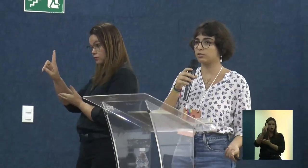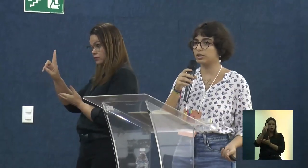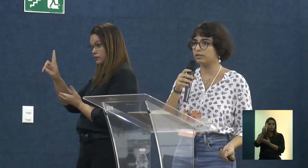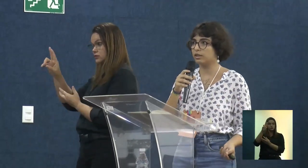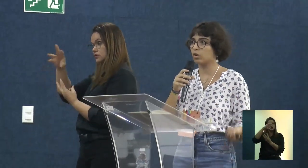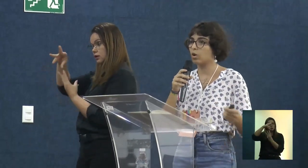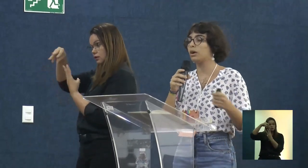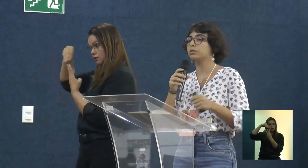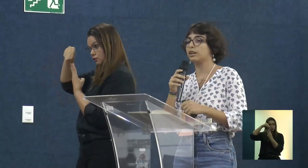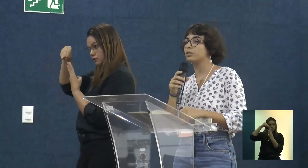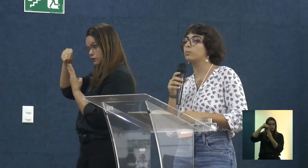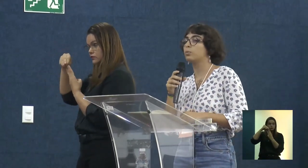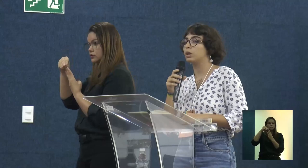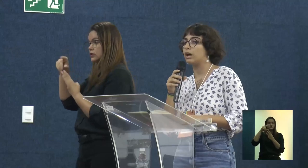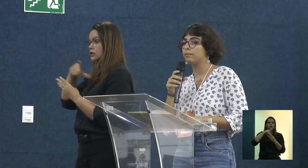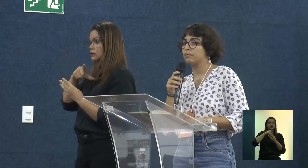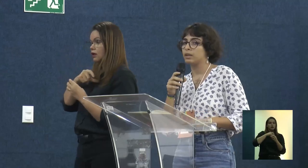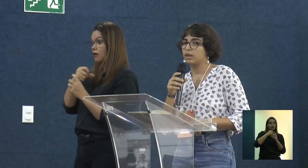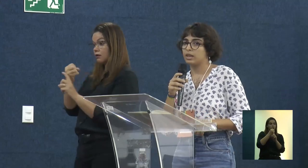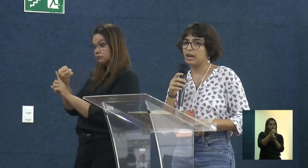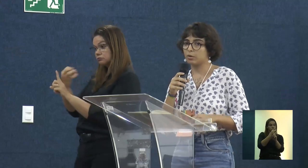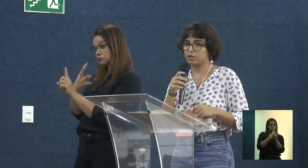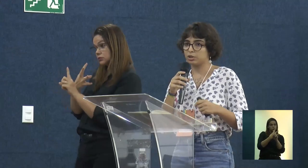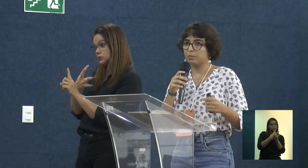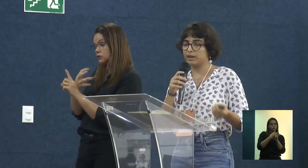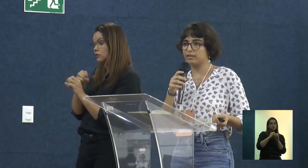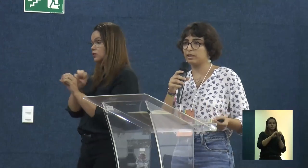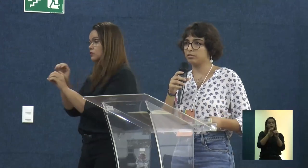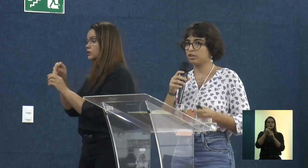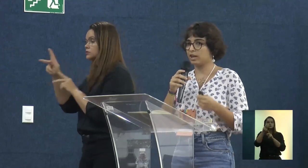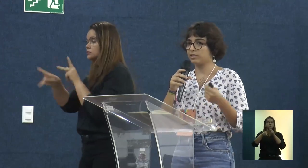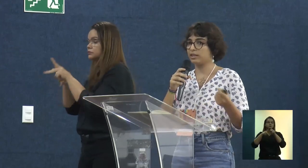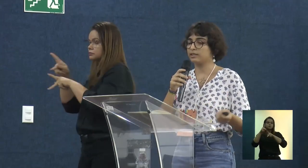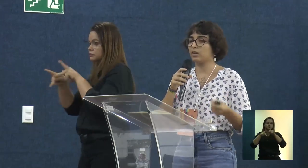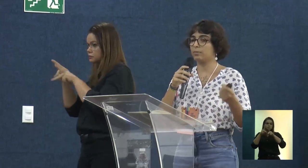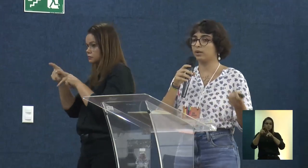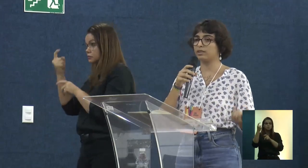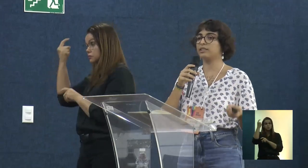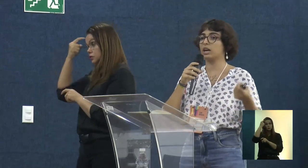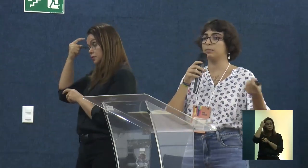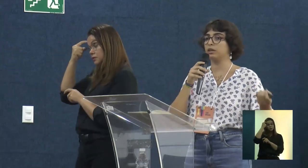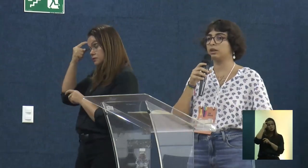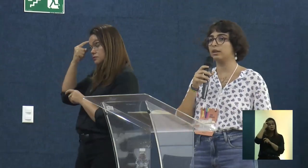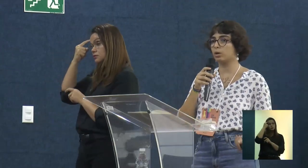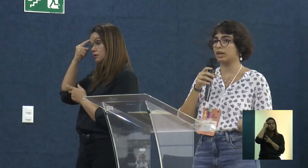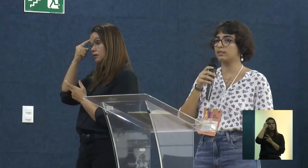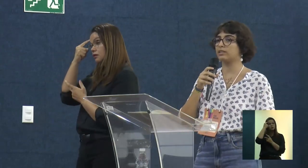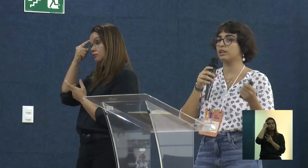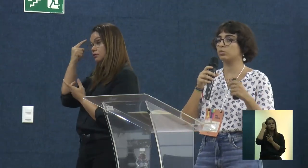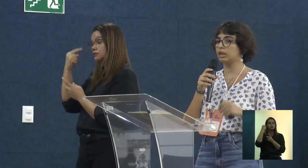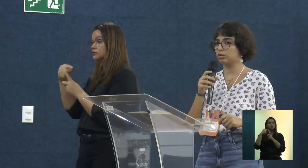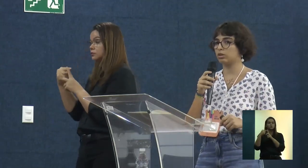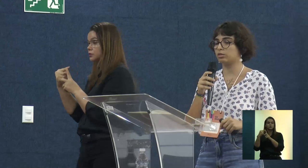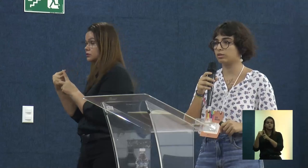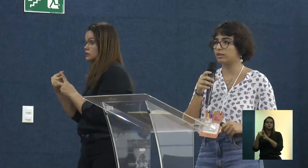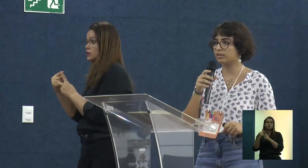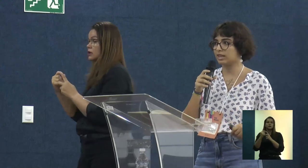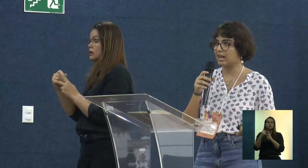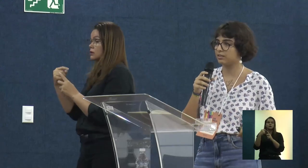associação desse trabalho extensionista com a educação popular. E aí, quando a gente pensa nisso, de que a extensão pode ser esse caminho da democratização